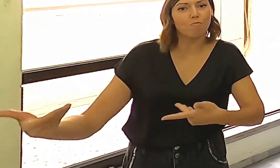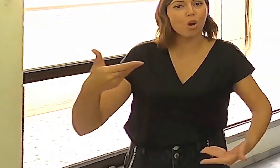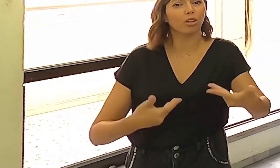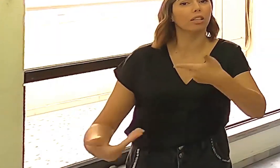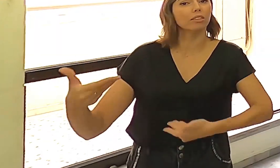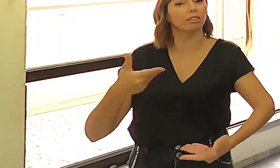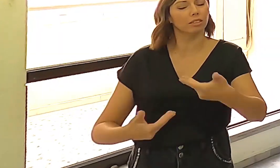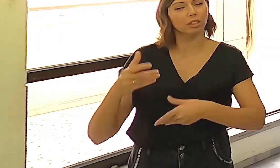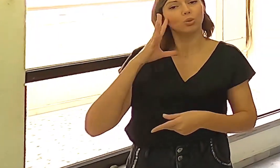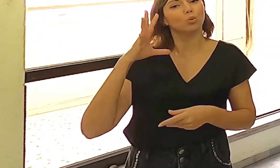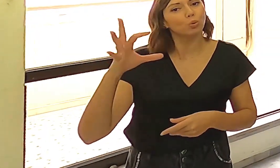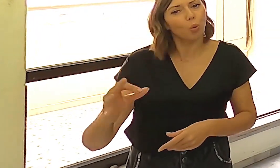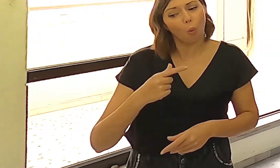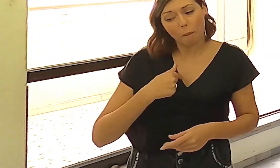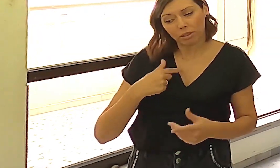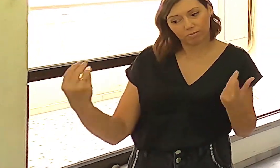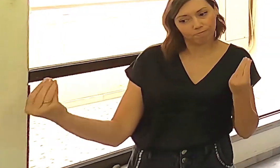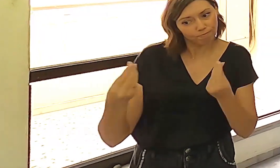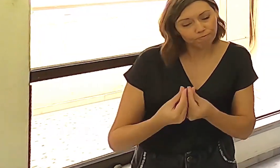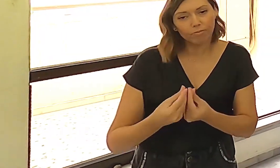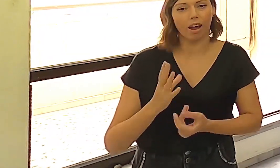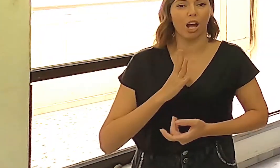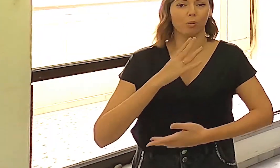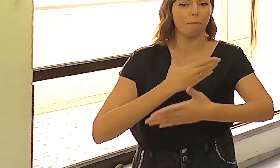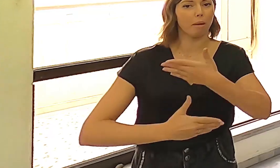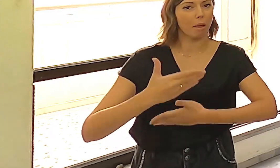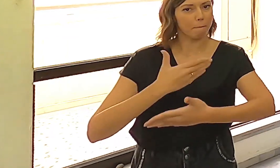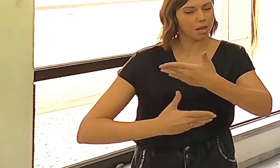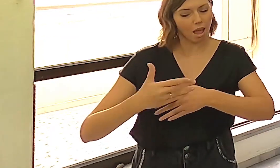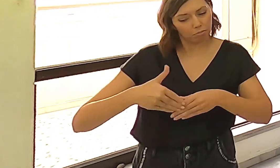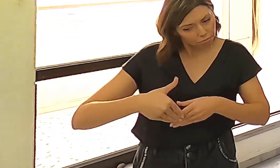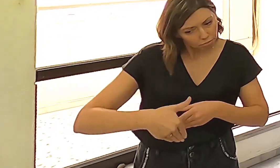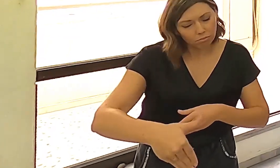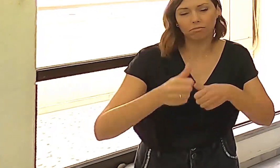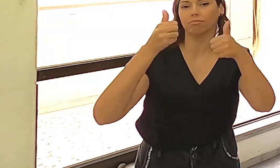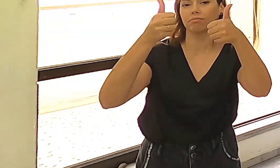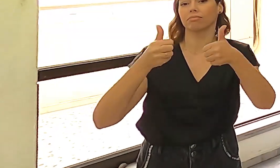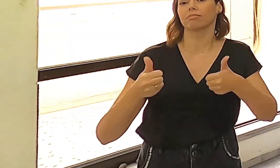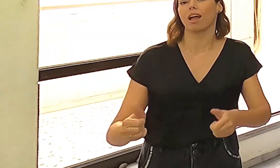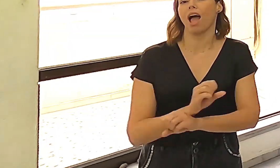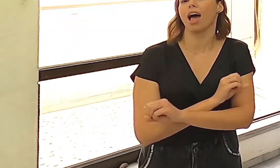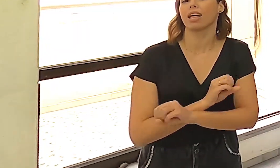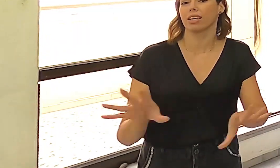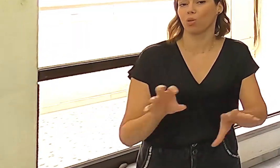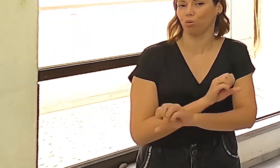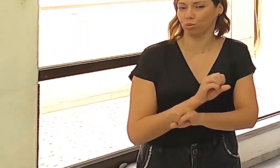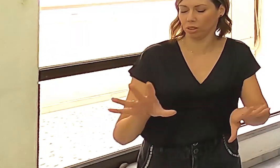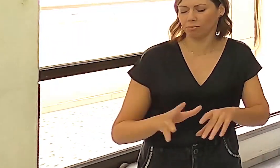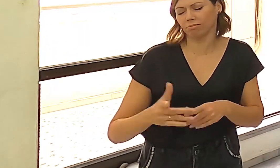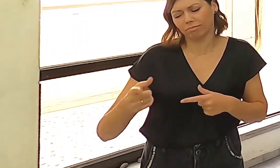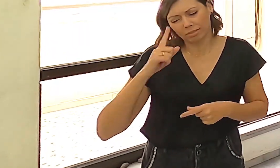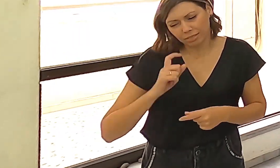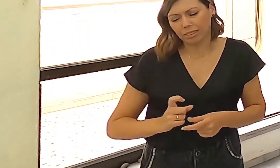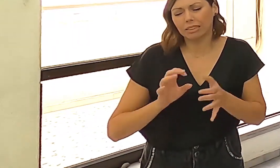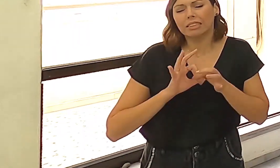πιο προσιτοί προς όλα τα άτομα με αναπηρία. Θα υπάρξουν ανακοινώσεις στο αμέσως επόμενο διάστημα. Ξέρετε, η διαδικασία της συνεχούς